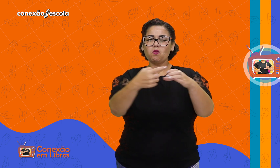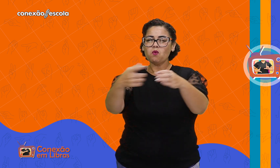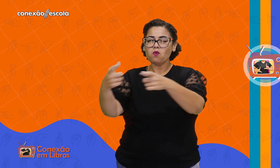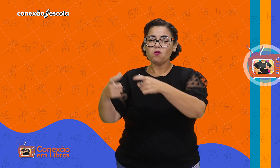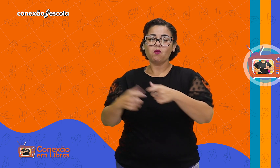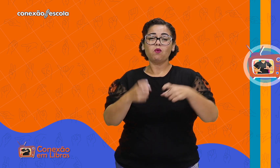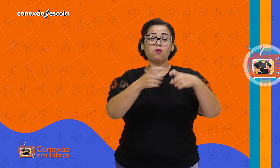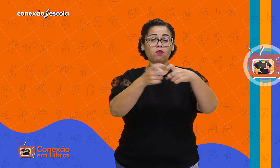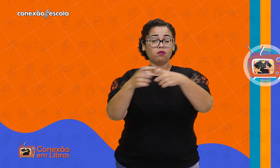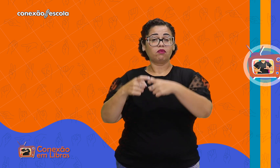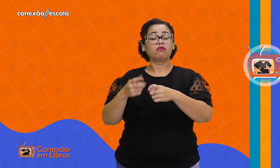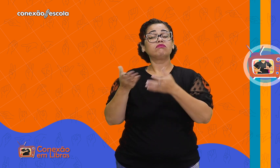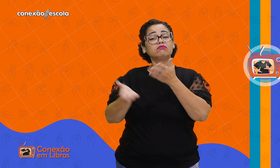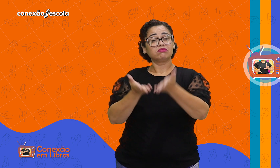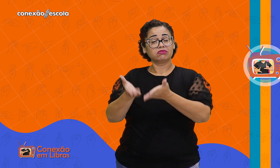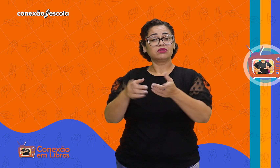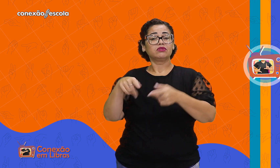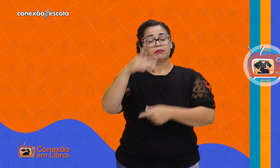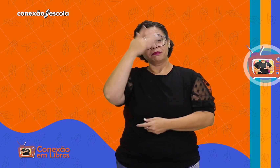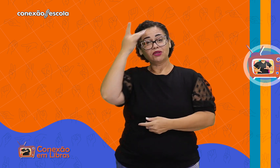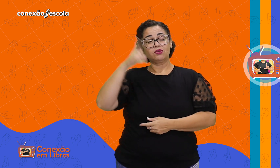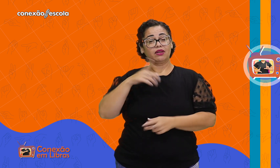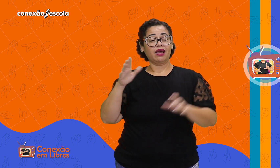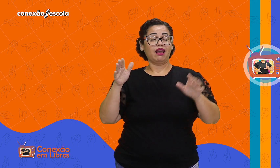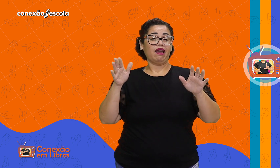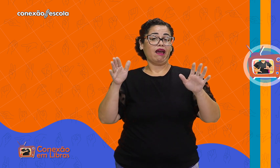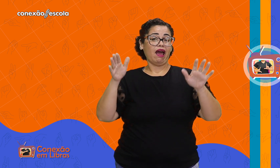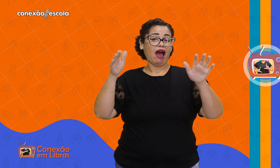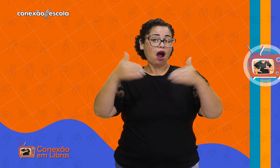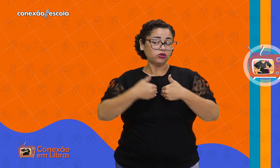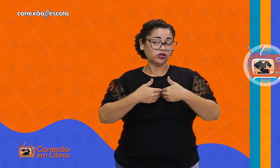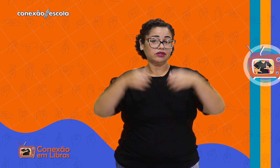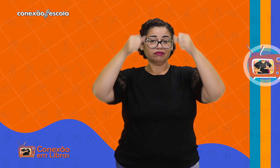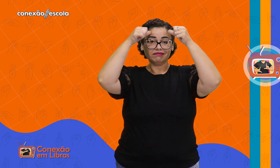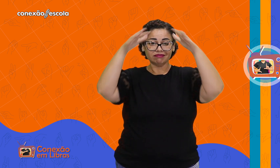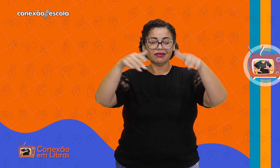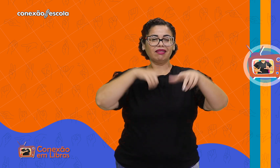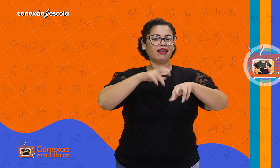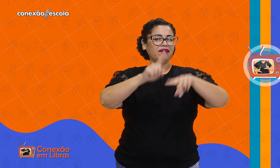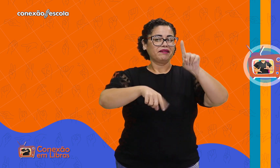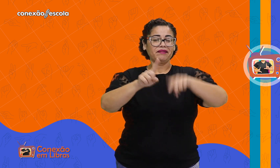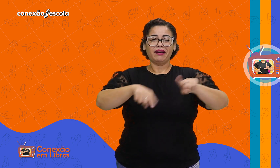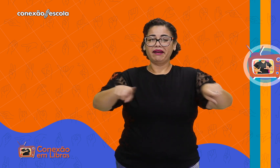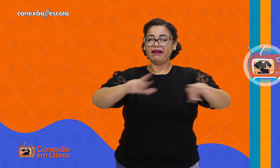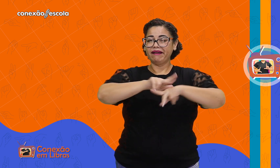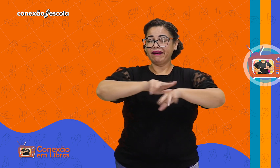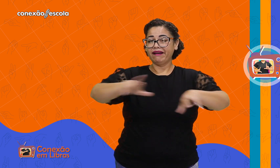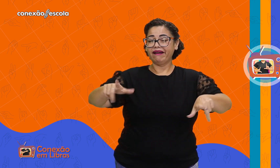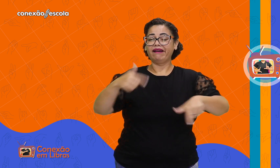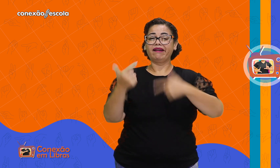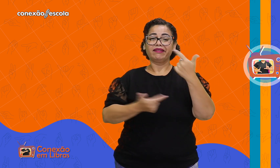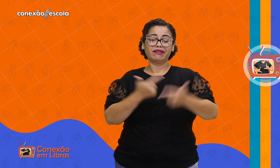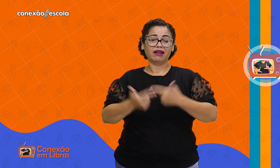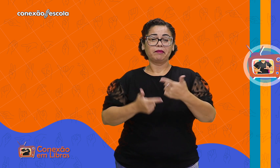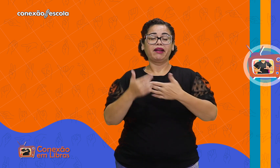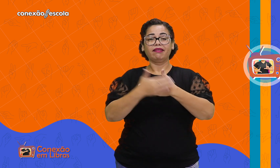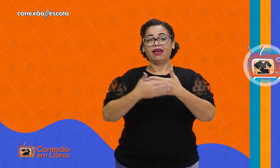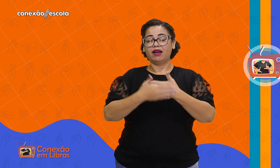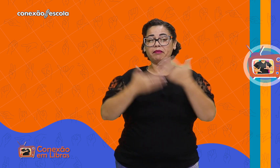clínicas e centros especializados em atendimento para pessoas autistas, que oferecem uma variedade de serviços como